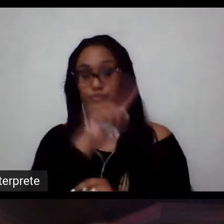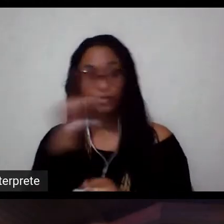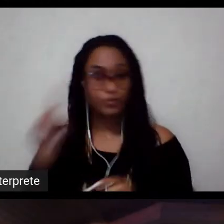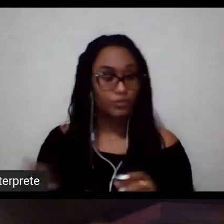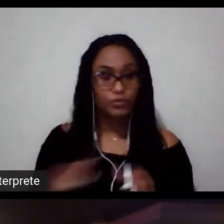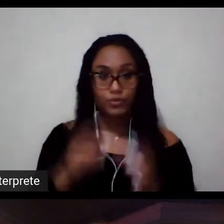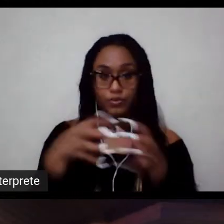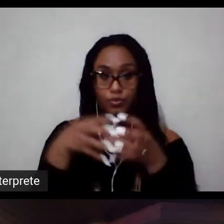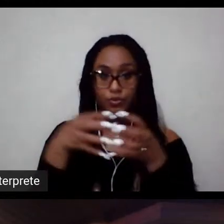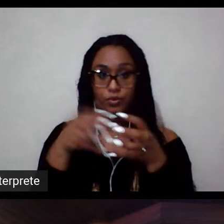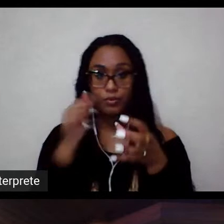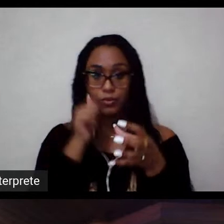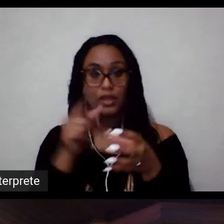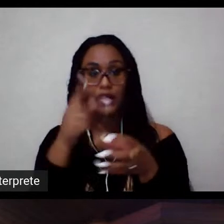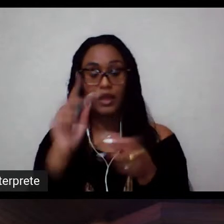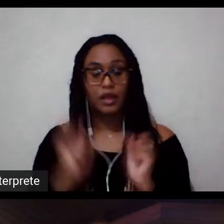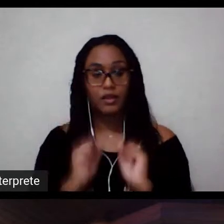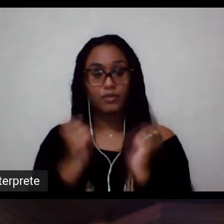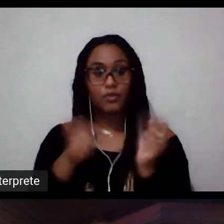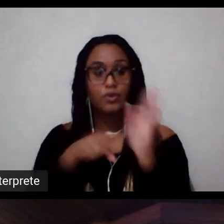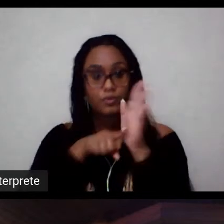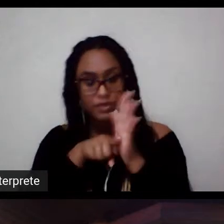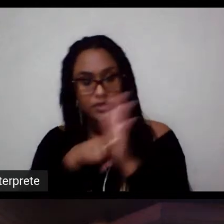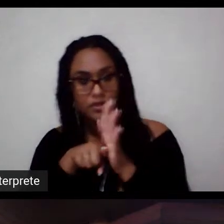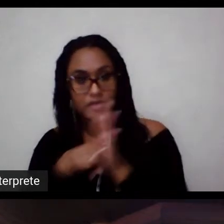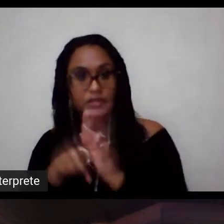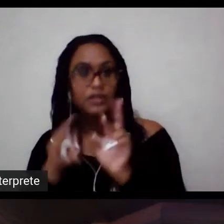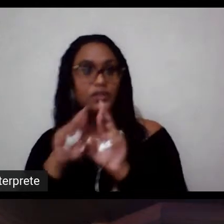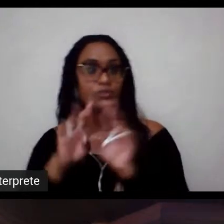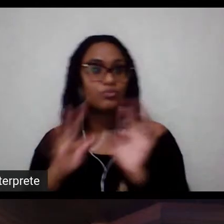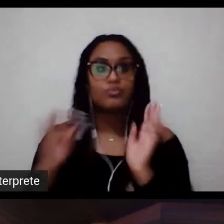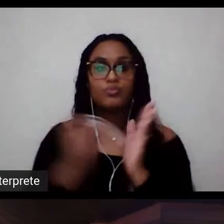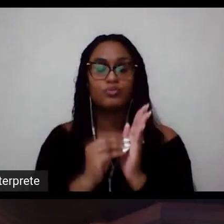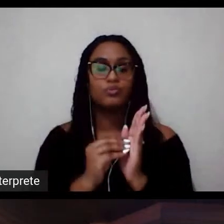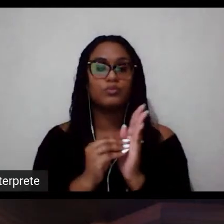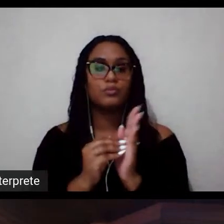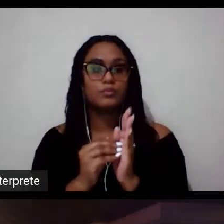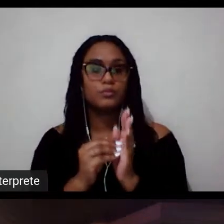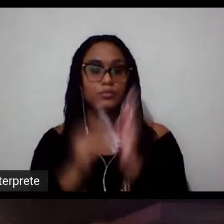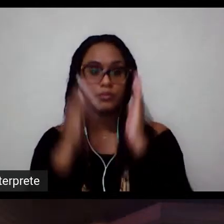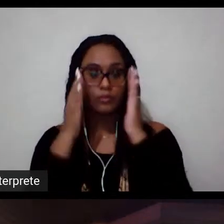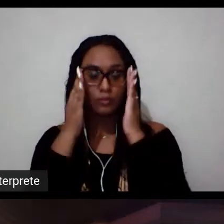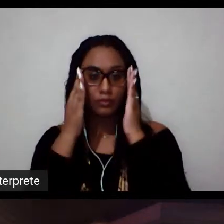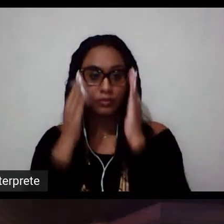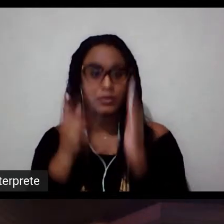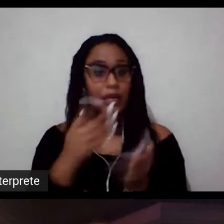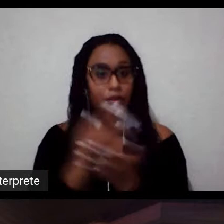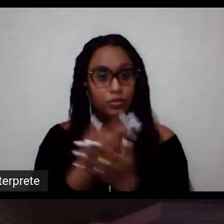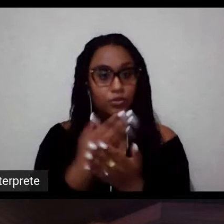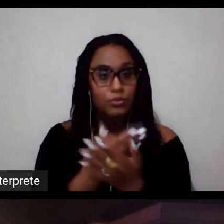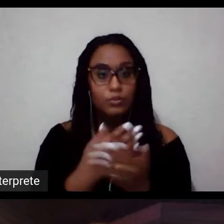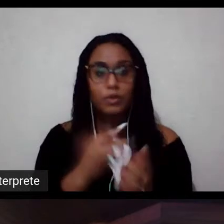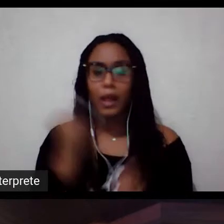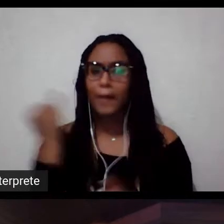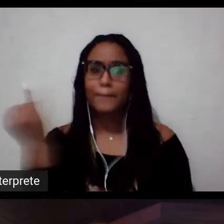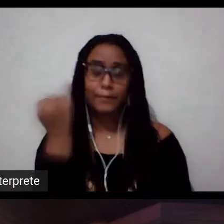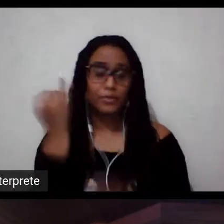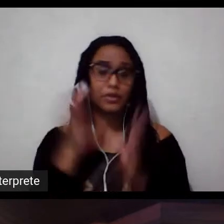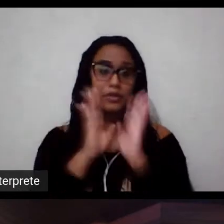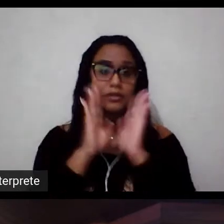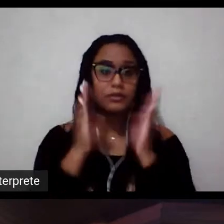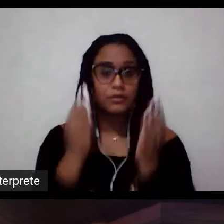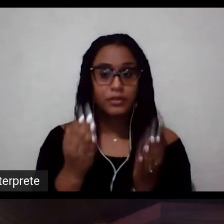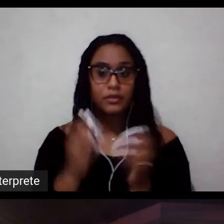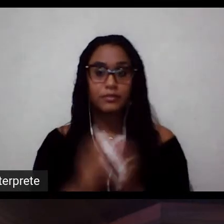de pesquisadores e pesquisadoras que têm se dedicado sobre essa temática, cujos estudos são fundamentais para que a gente